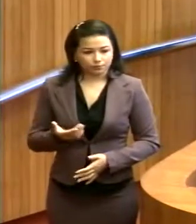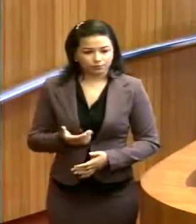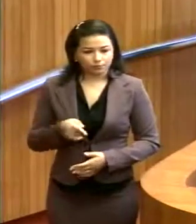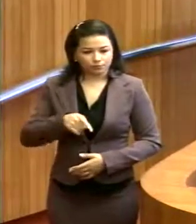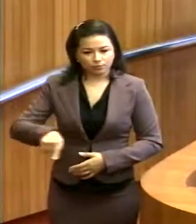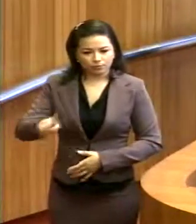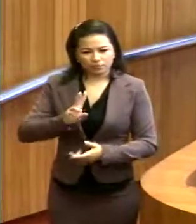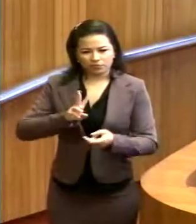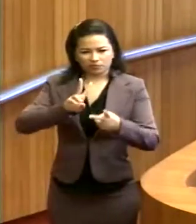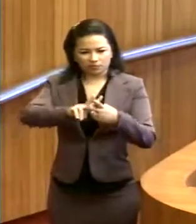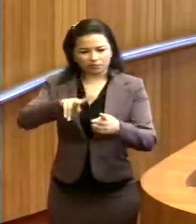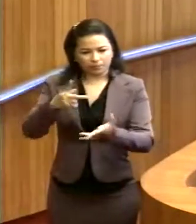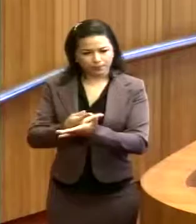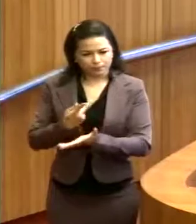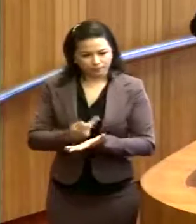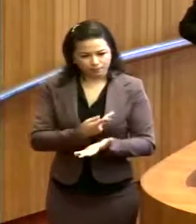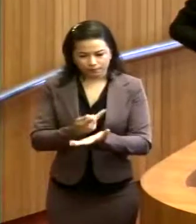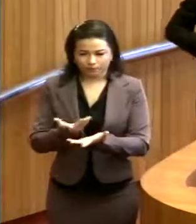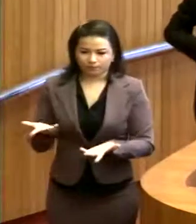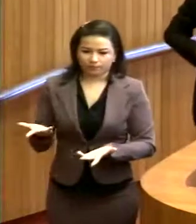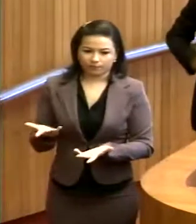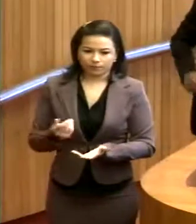das prisões ilegais,